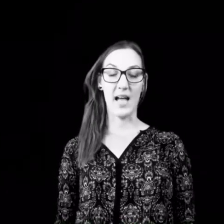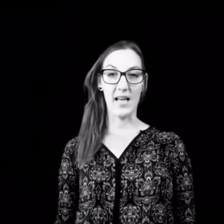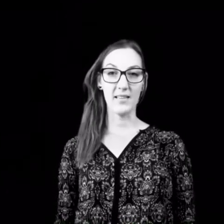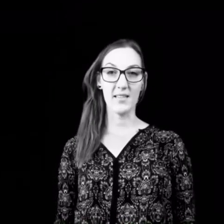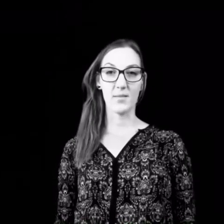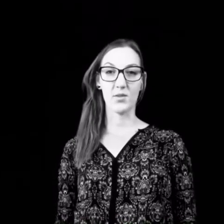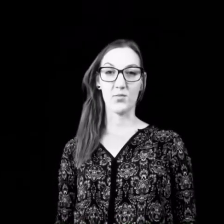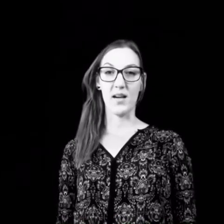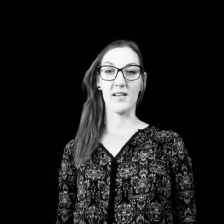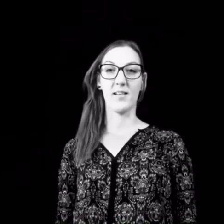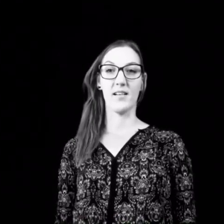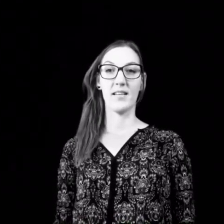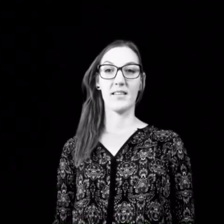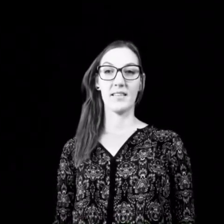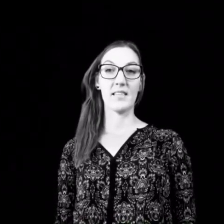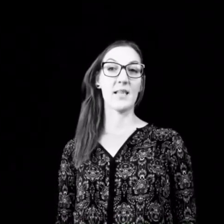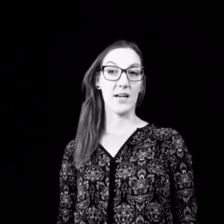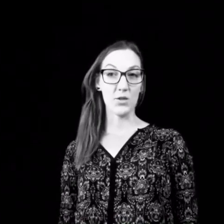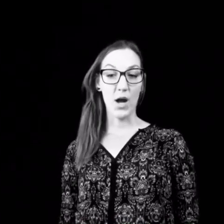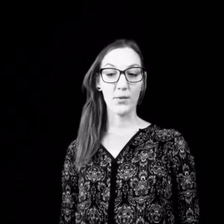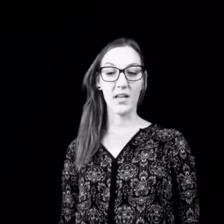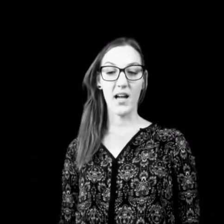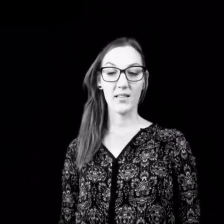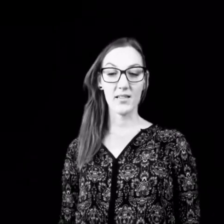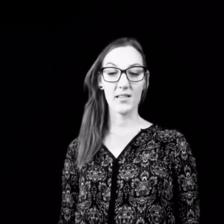ein, damit du mal dir das anschauen kannst.